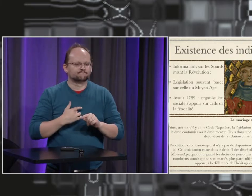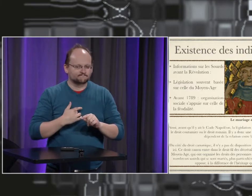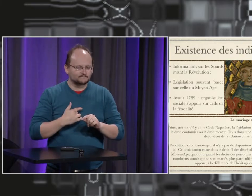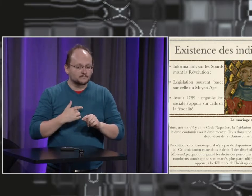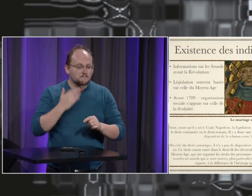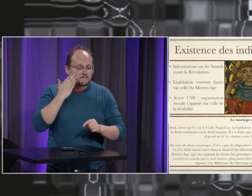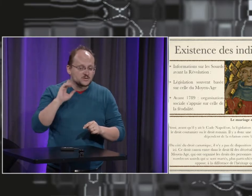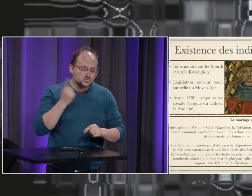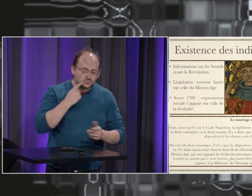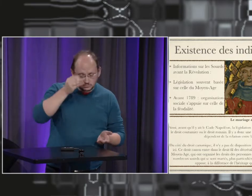Il faut peut-être